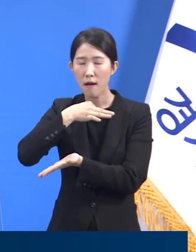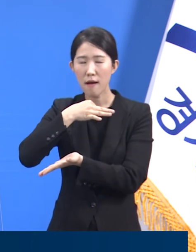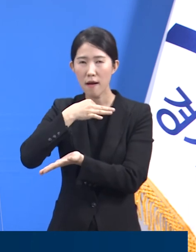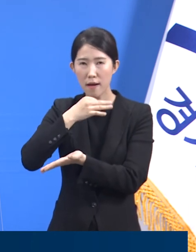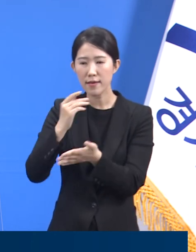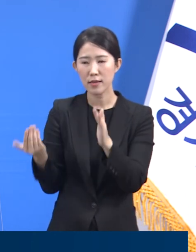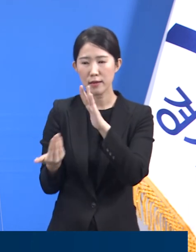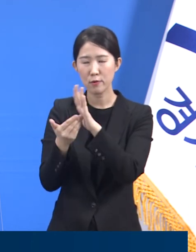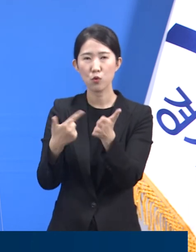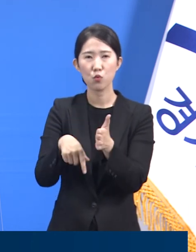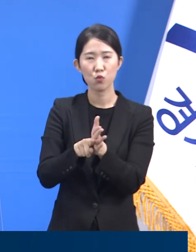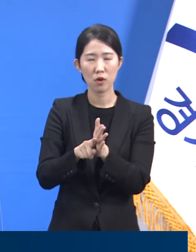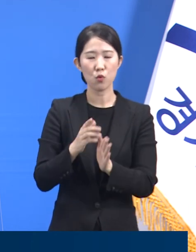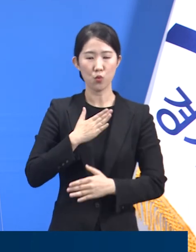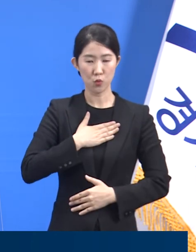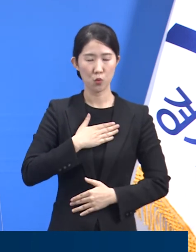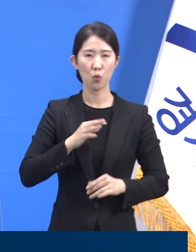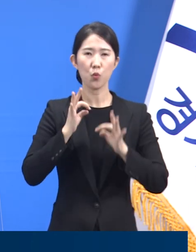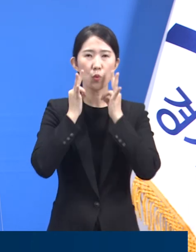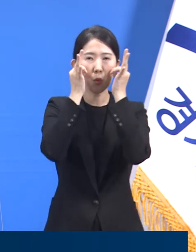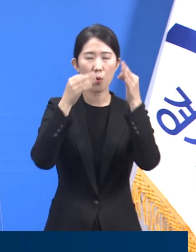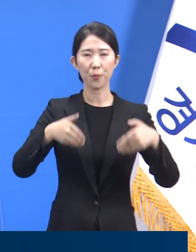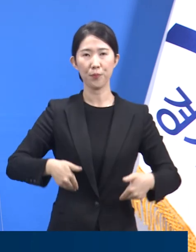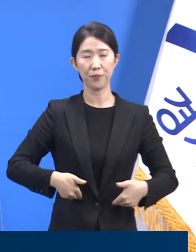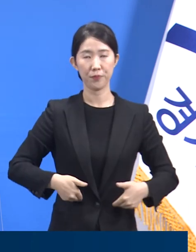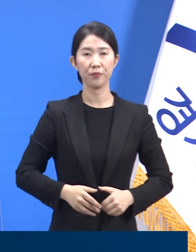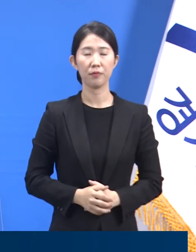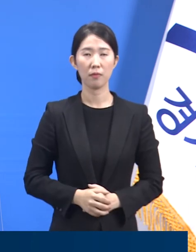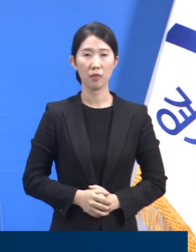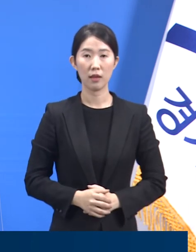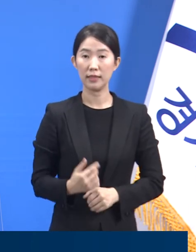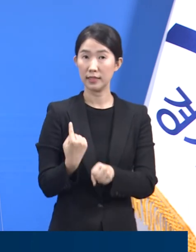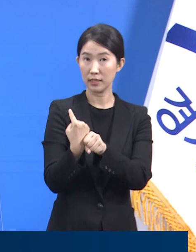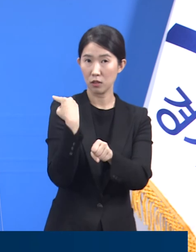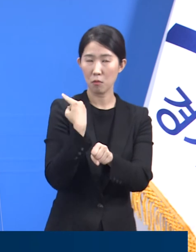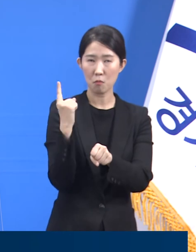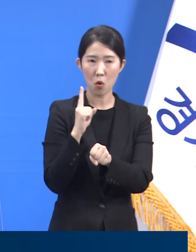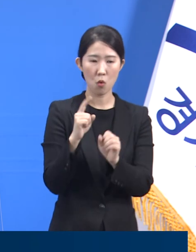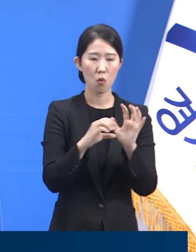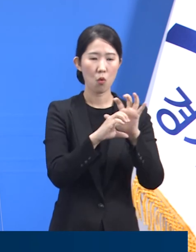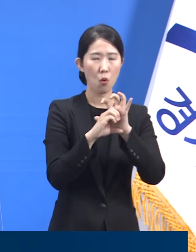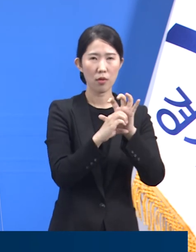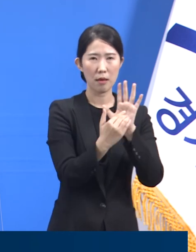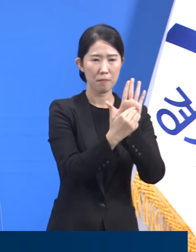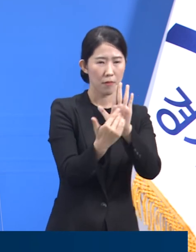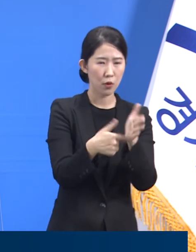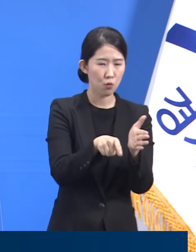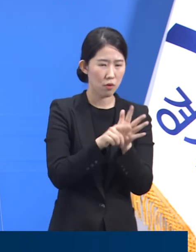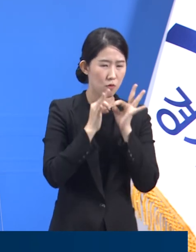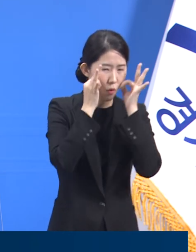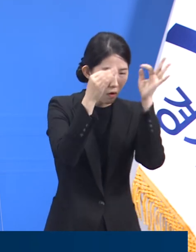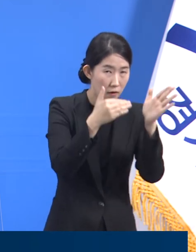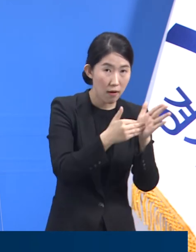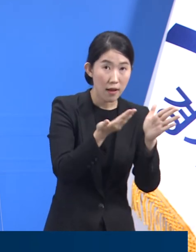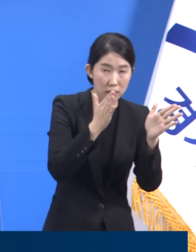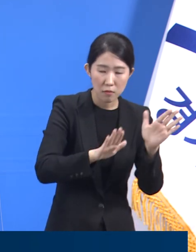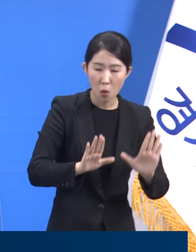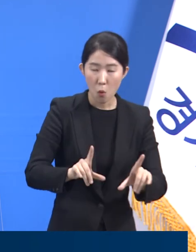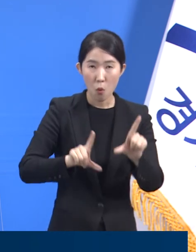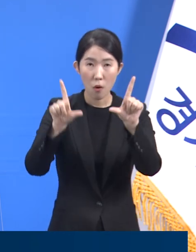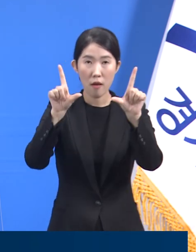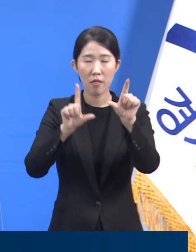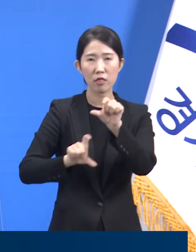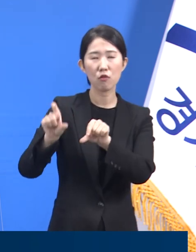합니다. 방역에만 집중하면 되었던 작년과 달리 올해는 방역 활동에 더해 백신 접종 사업도